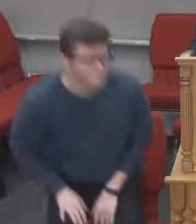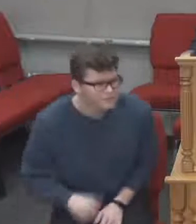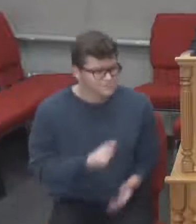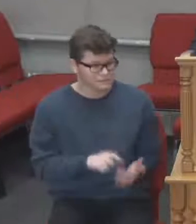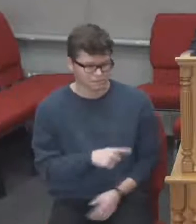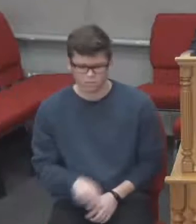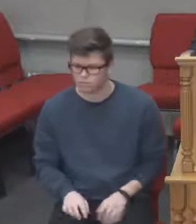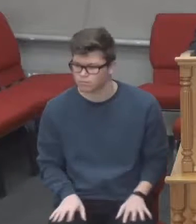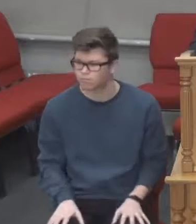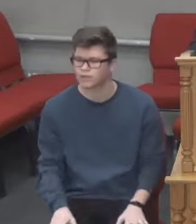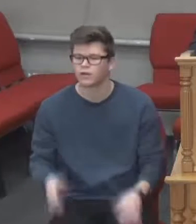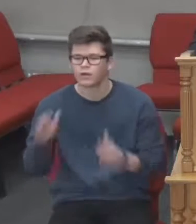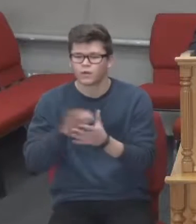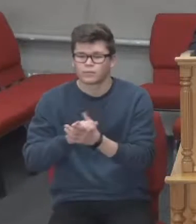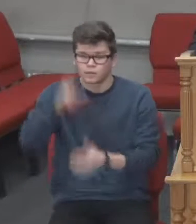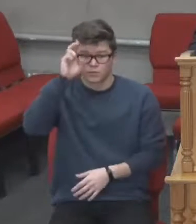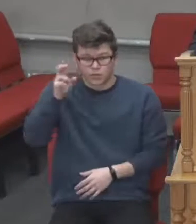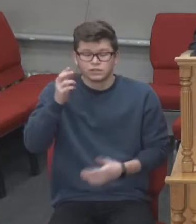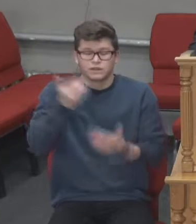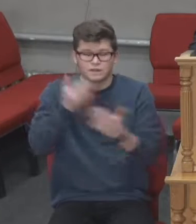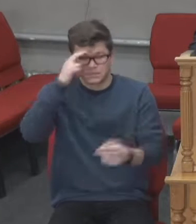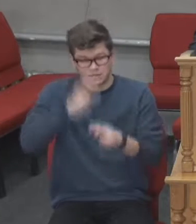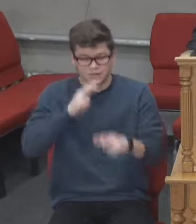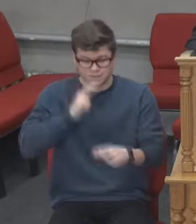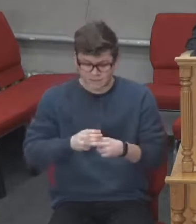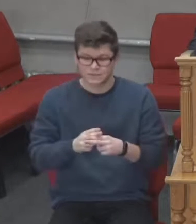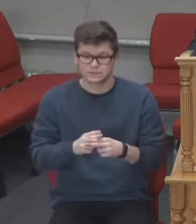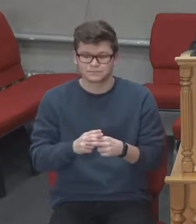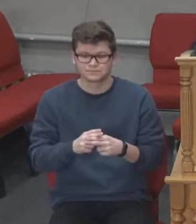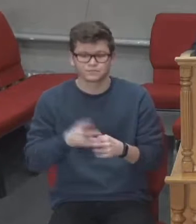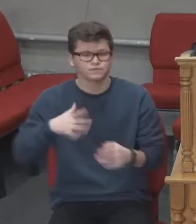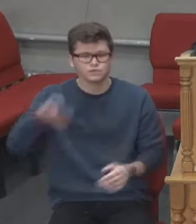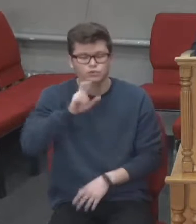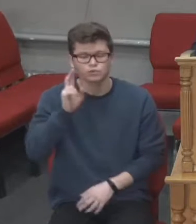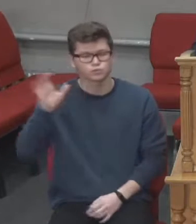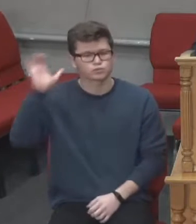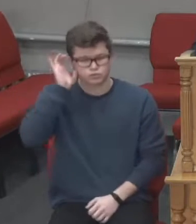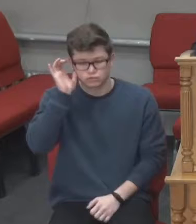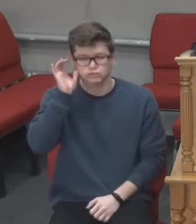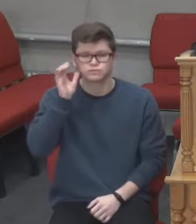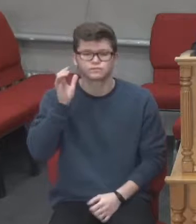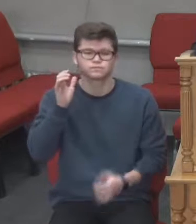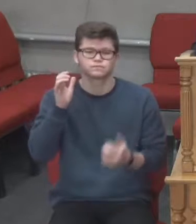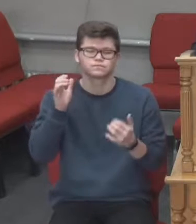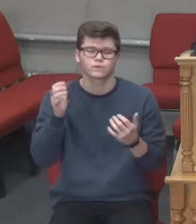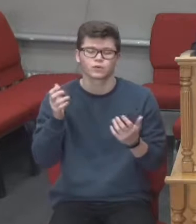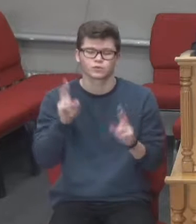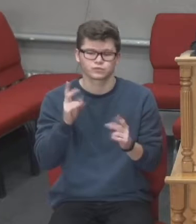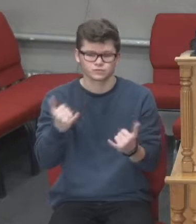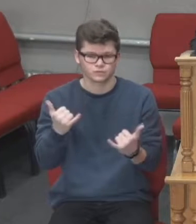Мир Божий, брати і сестри, також всі слухачі, котрі сьогодні